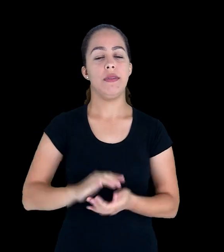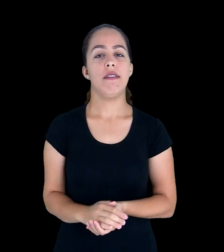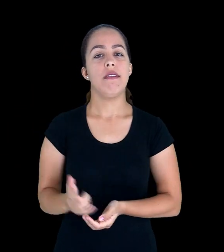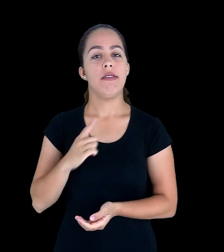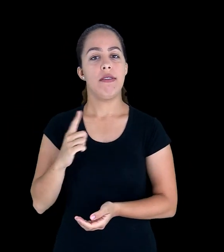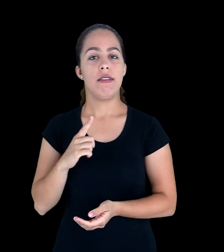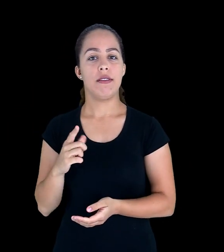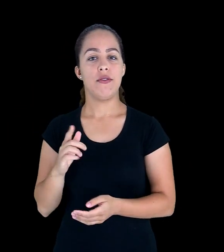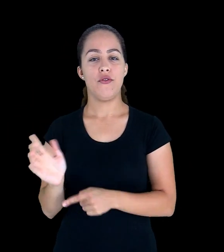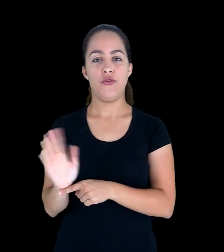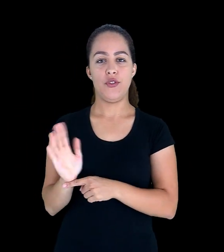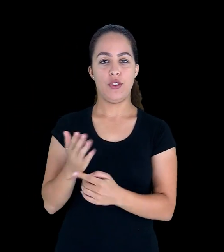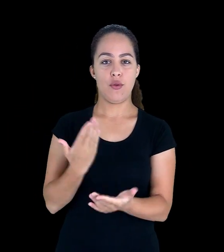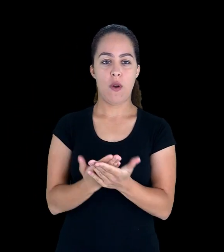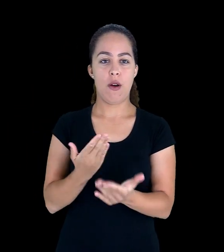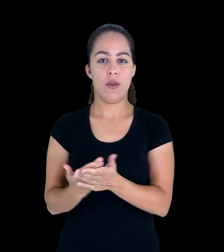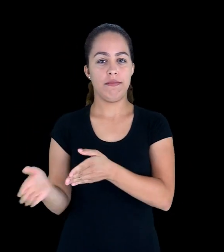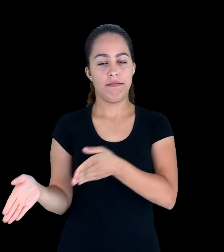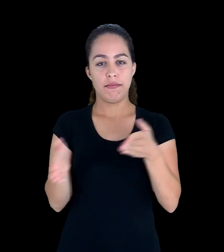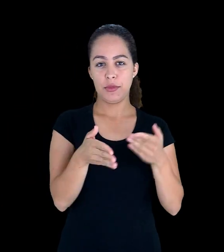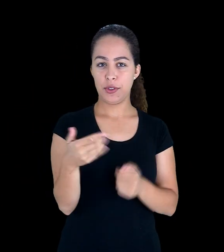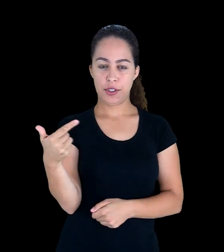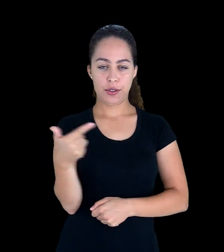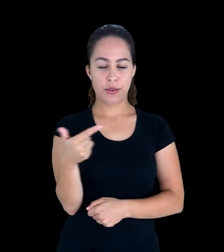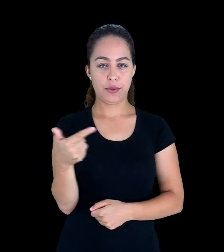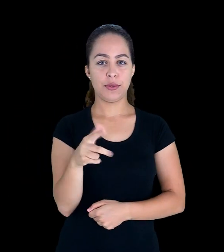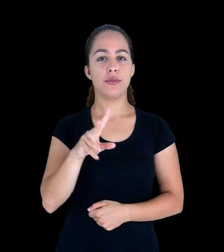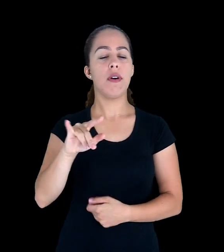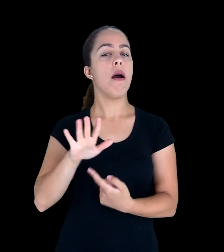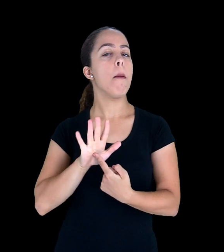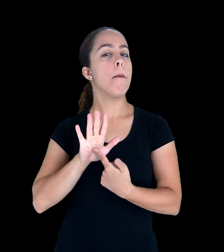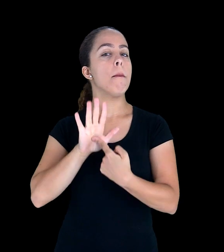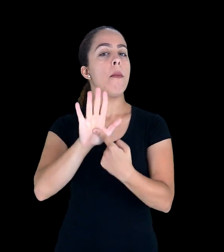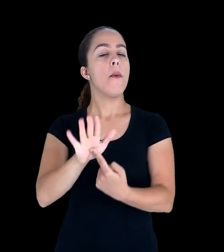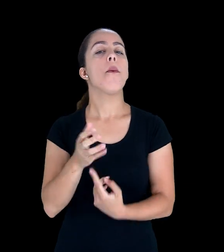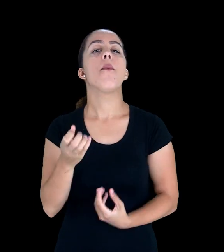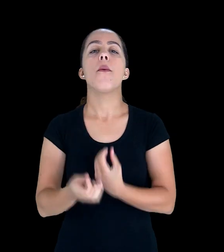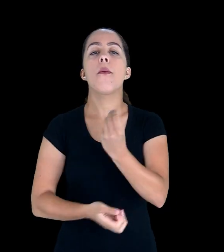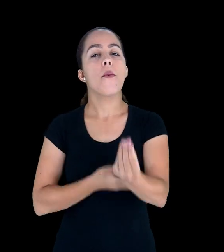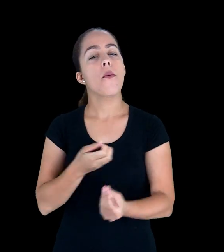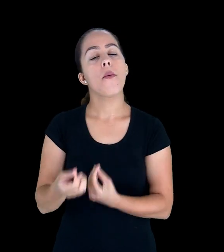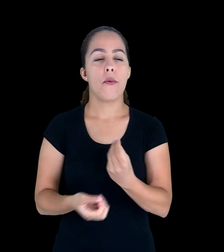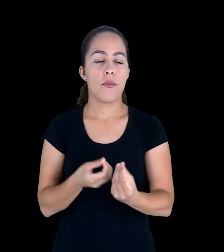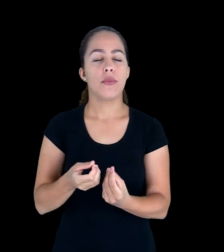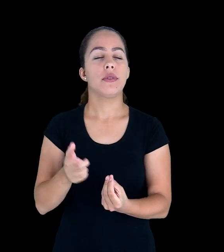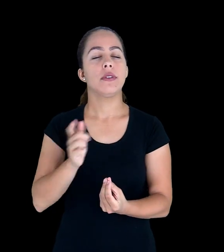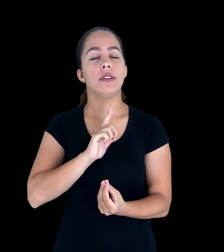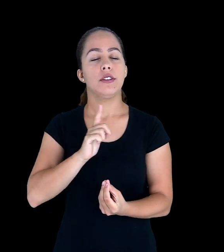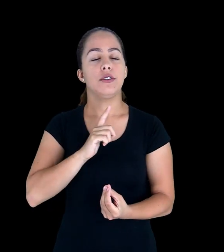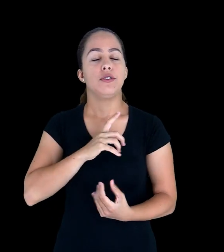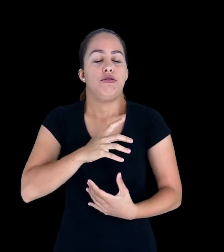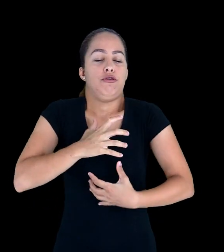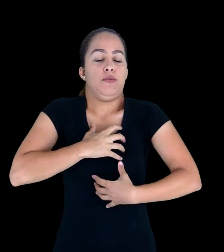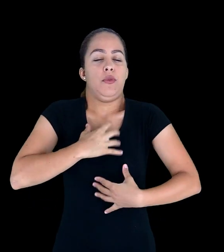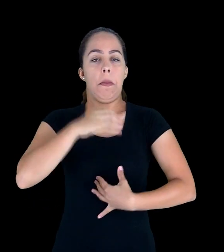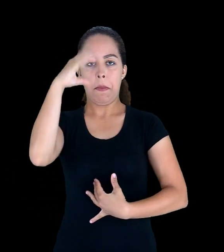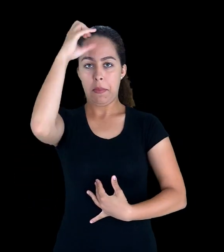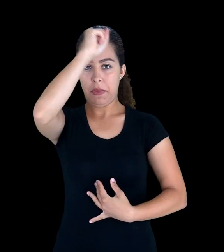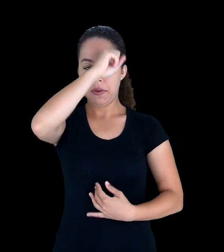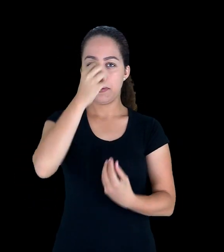essas questões na segunda parte da nossa videoaula, que vai tratar sobre os estilos de aprendizagem e os estilos de